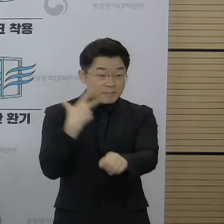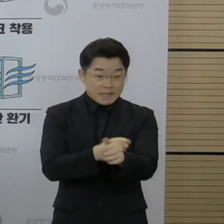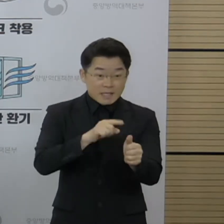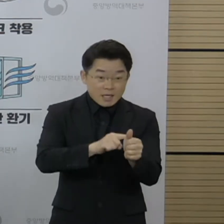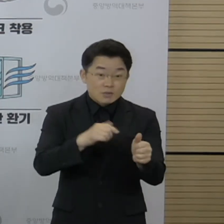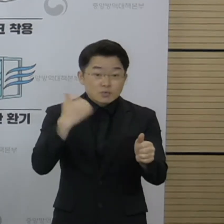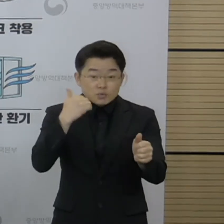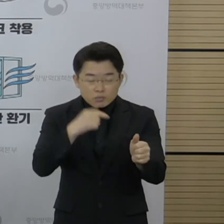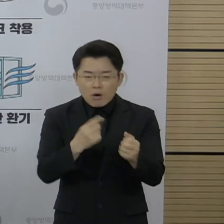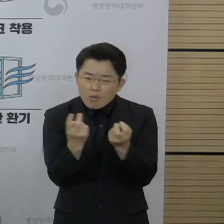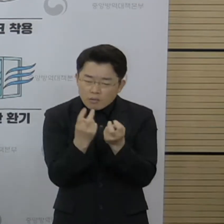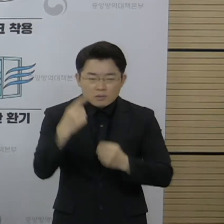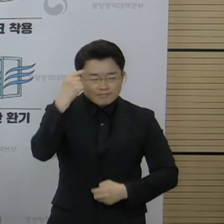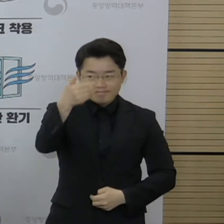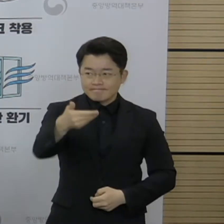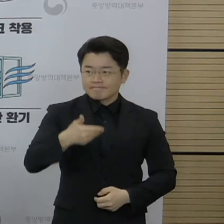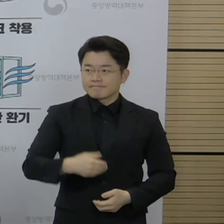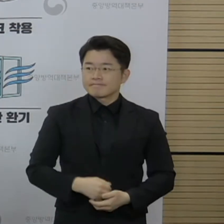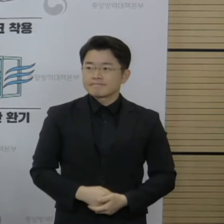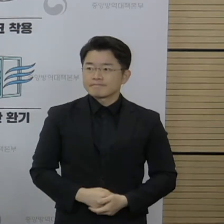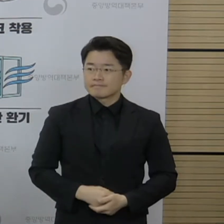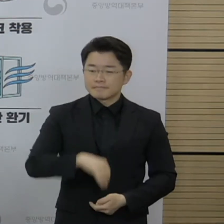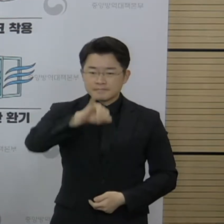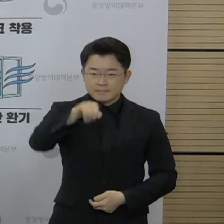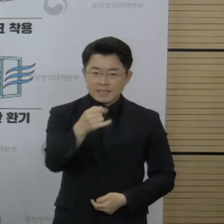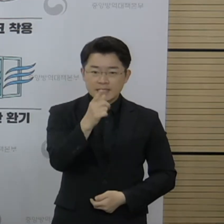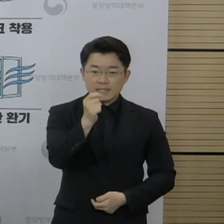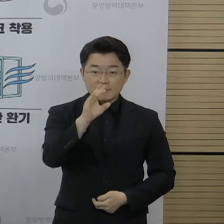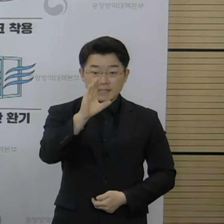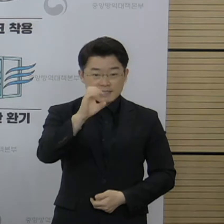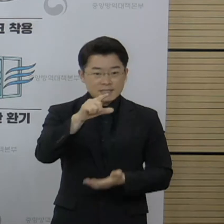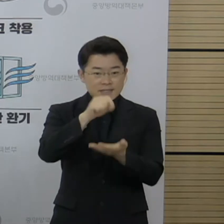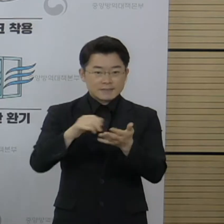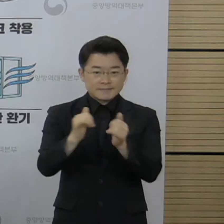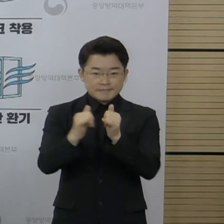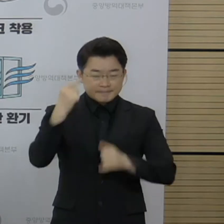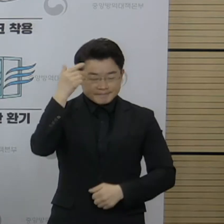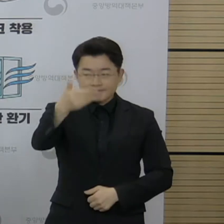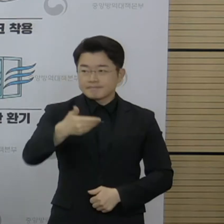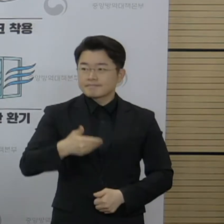질문 몇 분 주셨습니다. JTBC 최승훈 기자님 질문입니다.